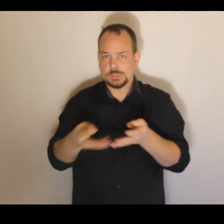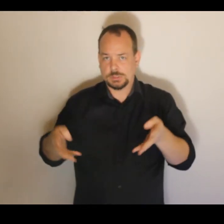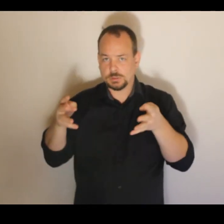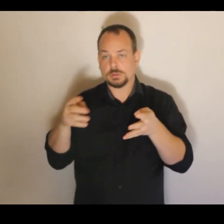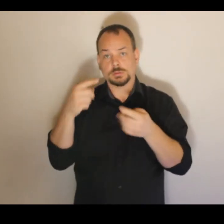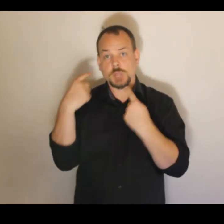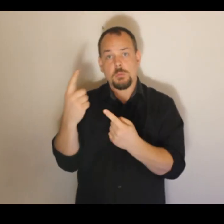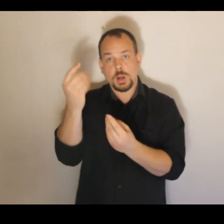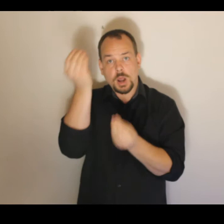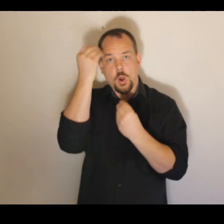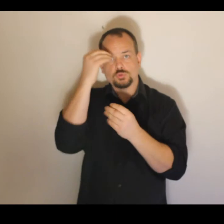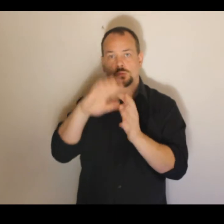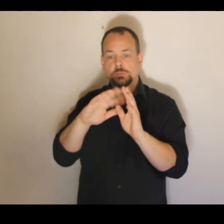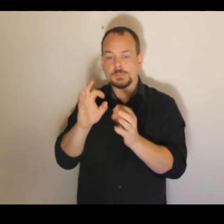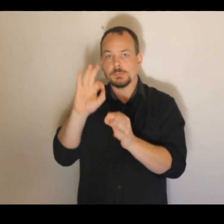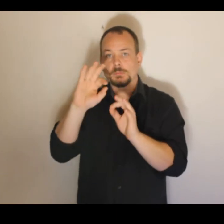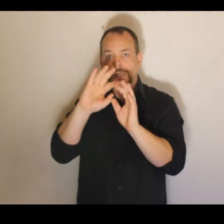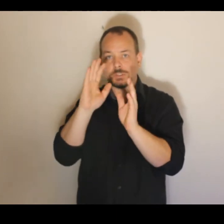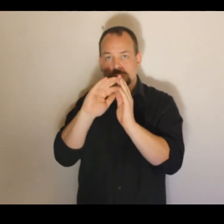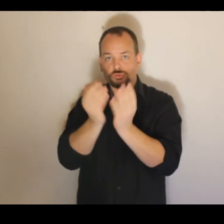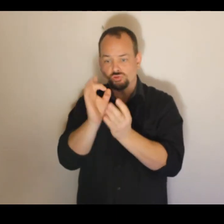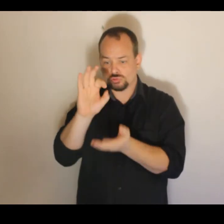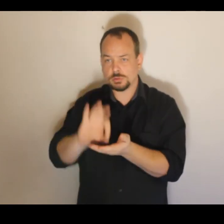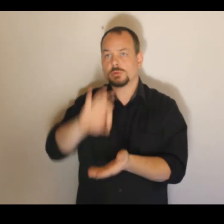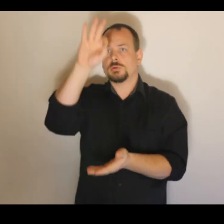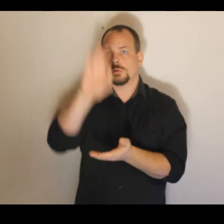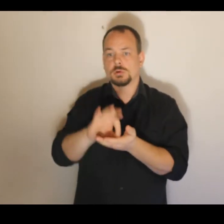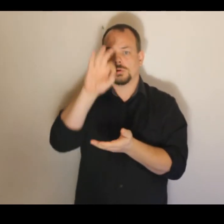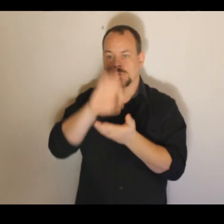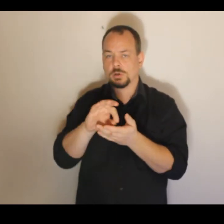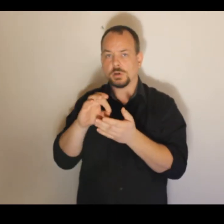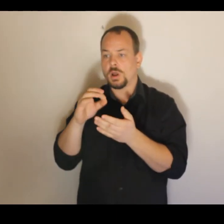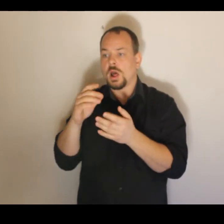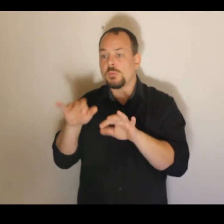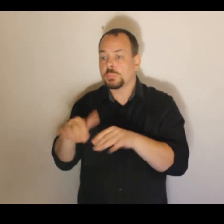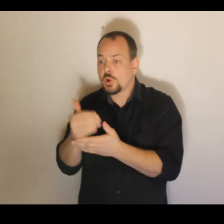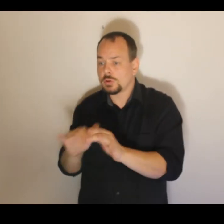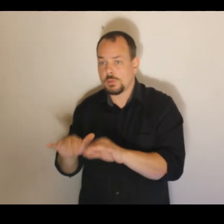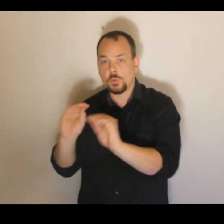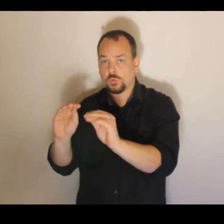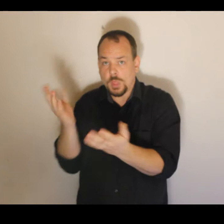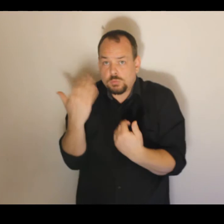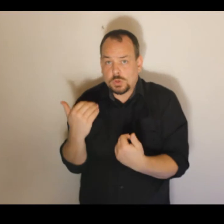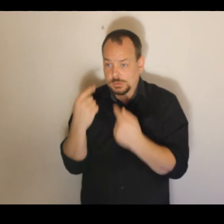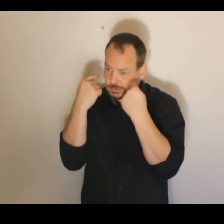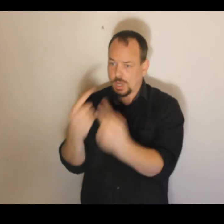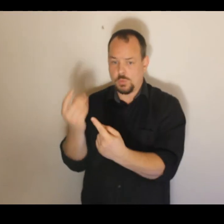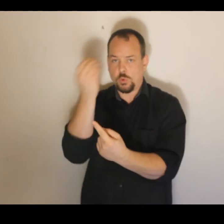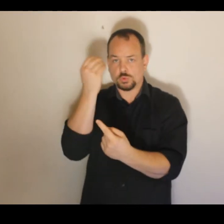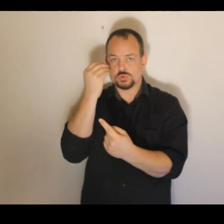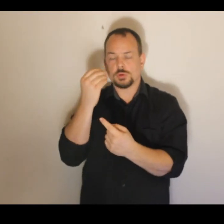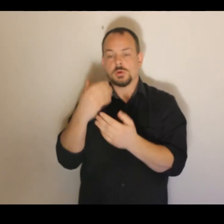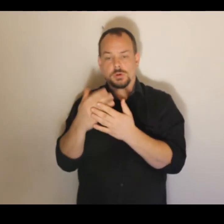naučili, je nikdo nenaprogramoval. To, jak se to naučili, vidíte na dalších záběrech, kde